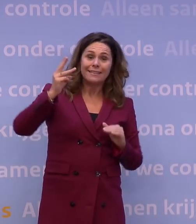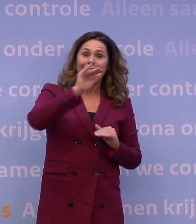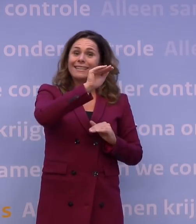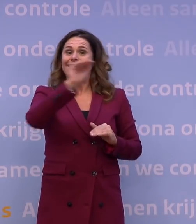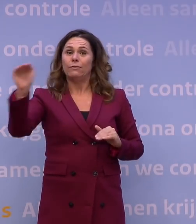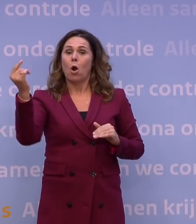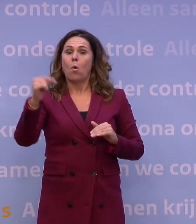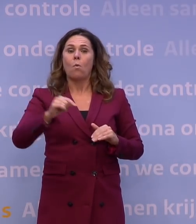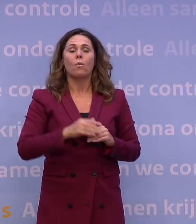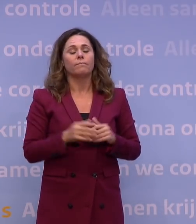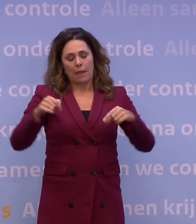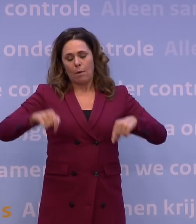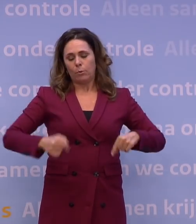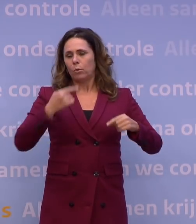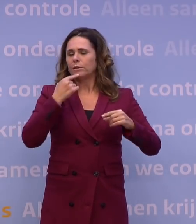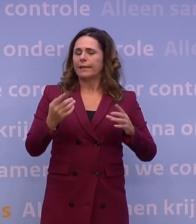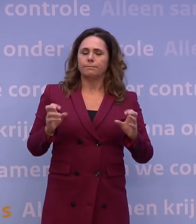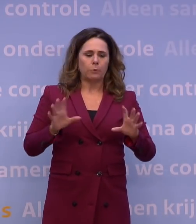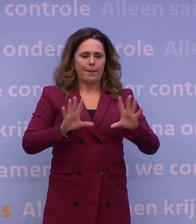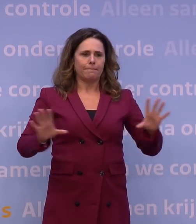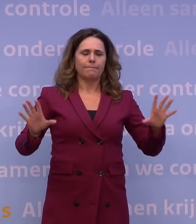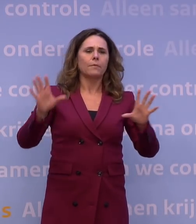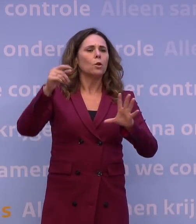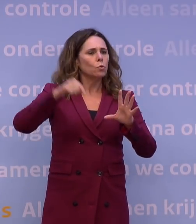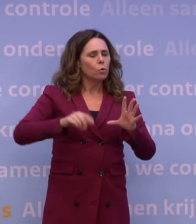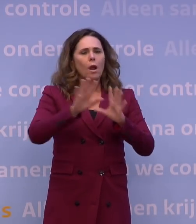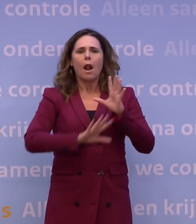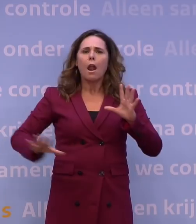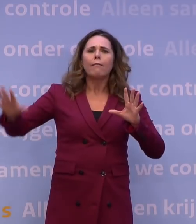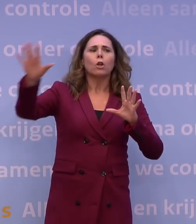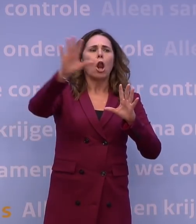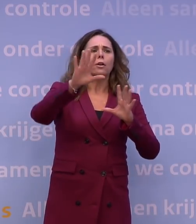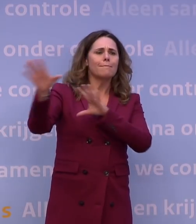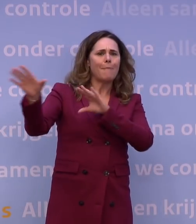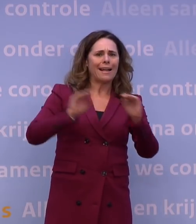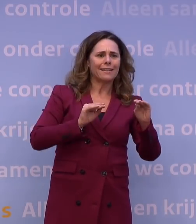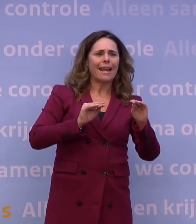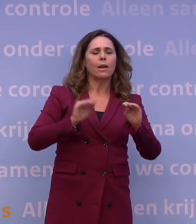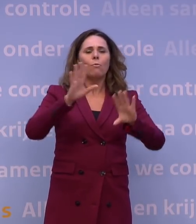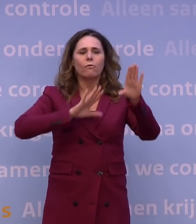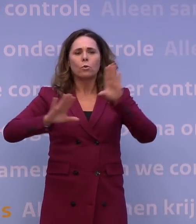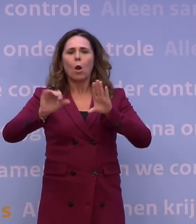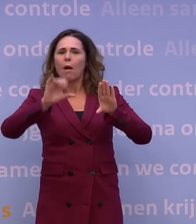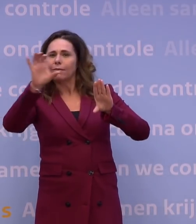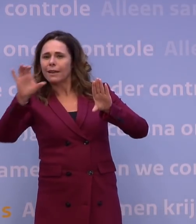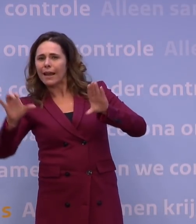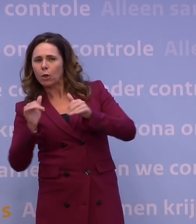zet. Nou, wij hebben nu gezegd, dat moeten we dus nu landelijk opschalen om te voorkomen dat de rest er heel rap achteraan gaat.